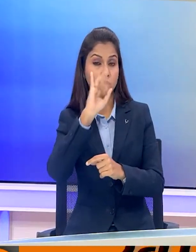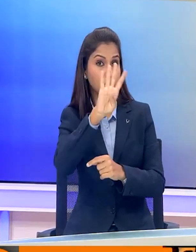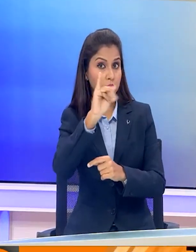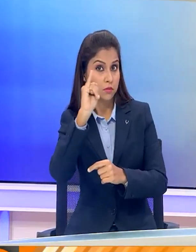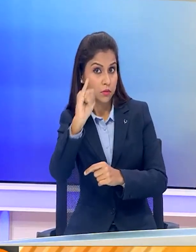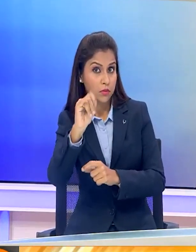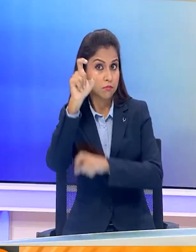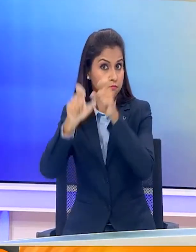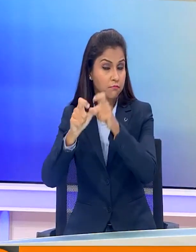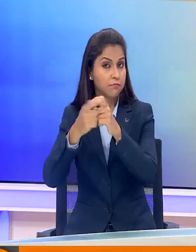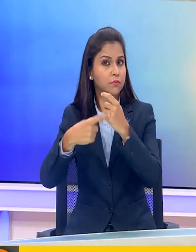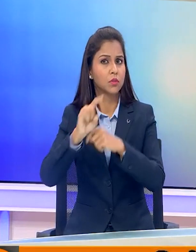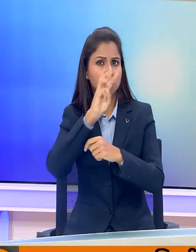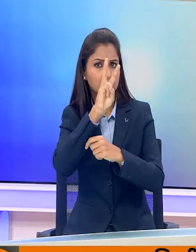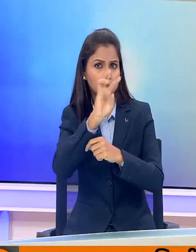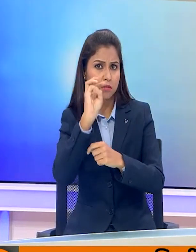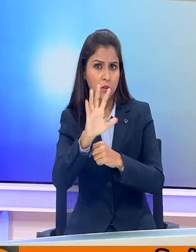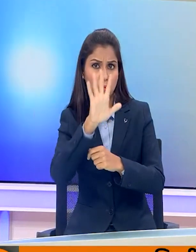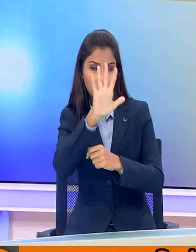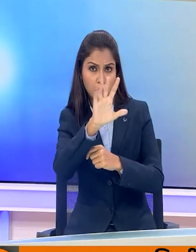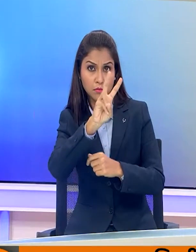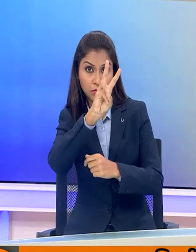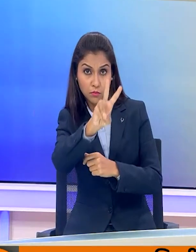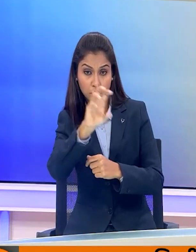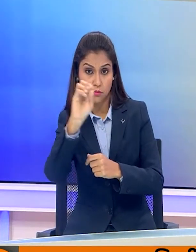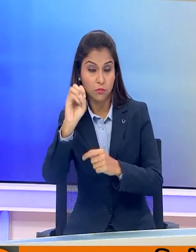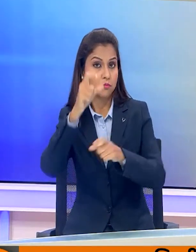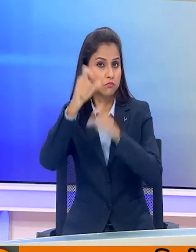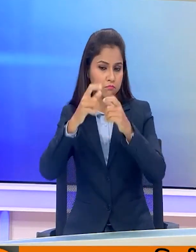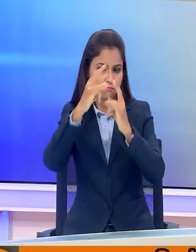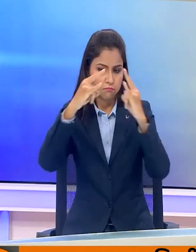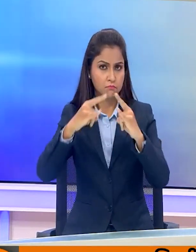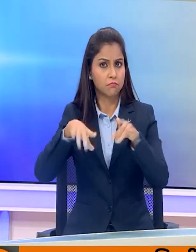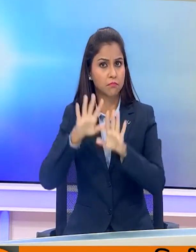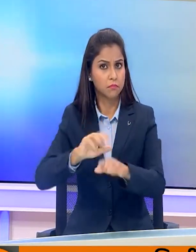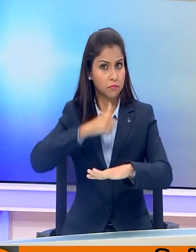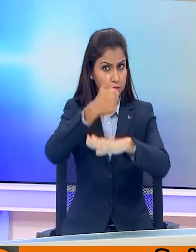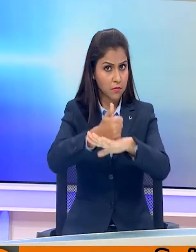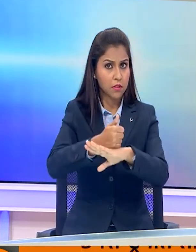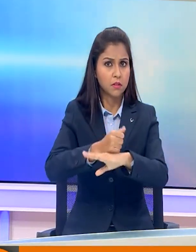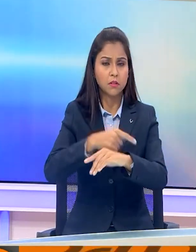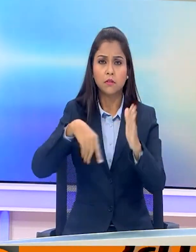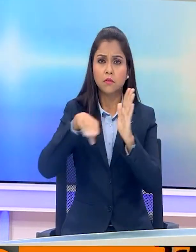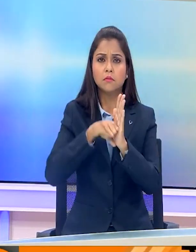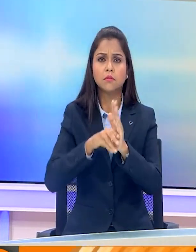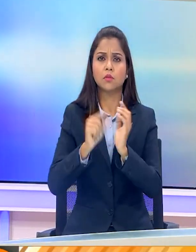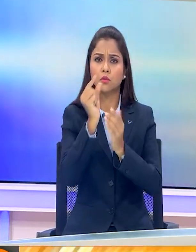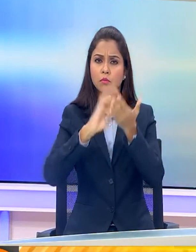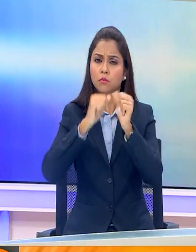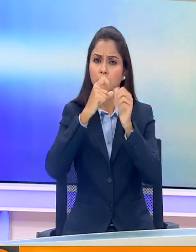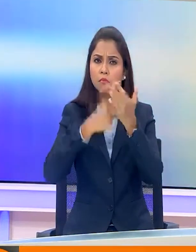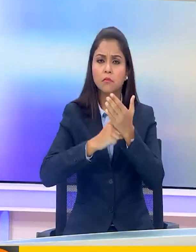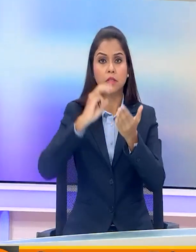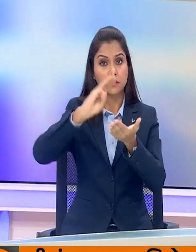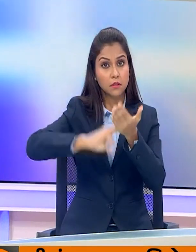3502 मतदान केंडर स्थापित किये गए हैं इस चरण में पूर्व मुख्यमंत्री उमर अब्दुल्ला